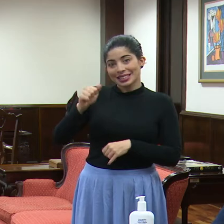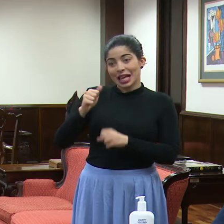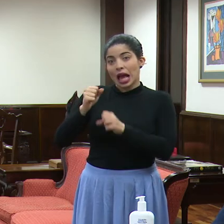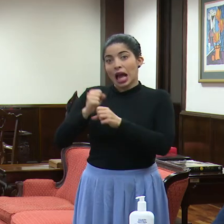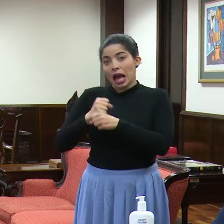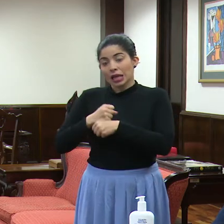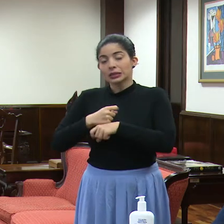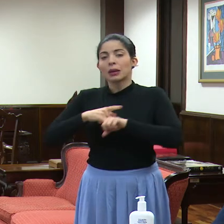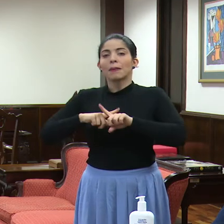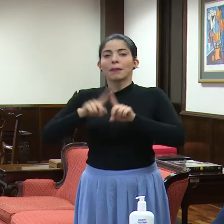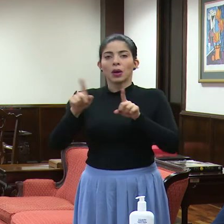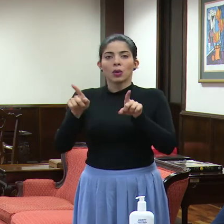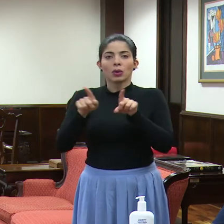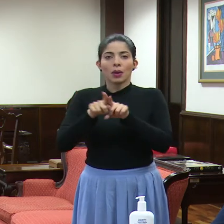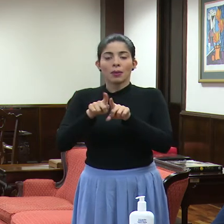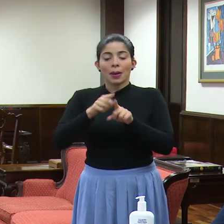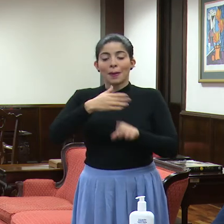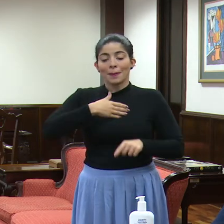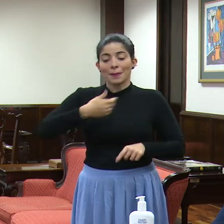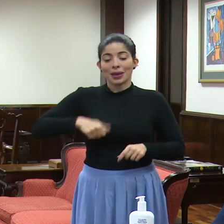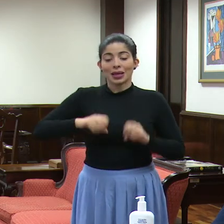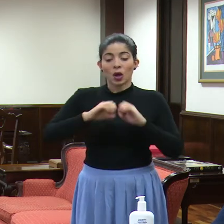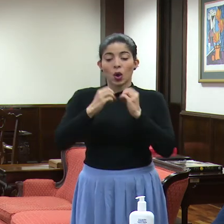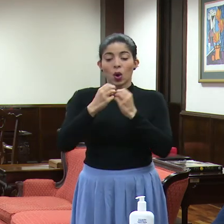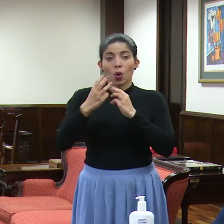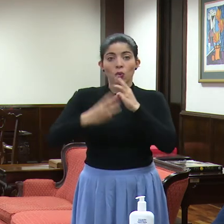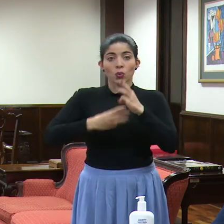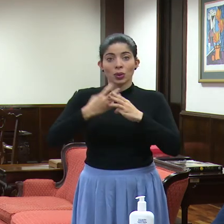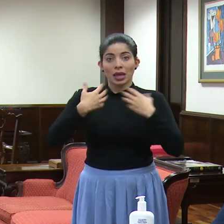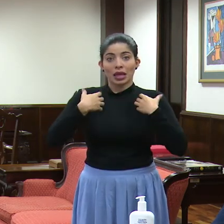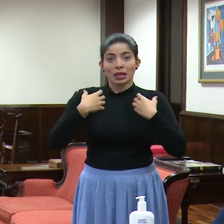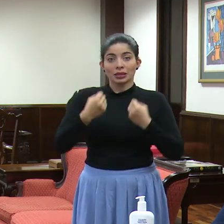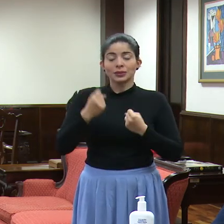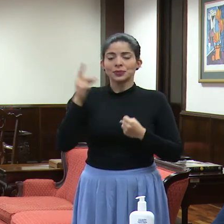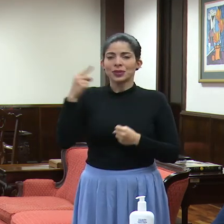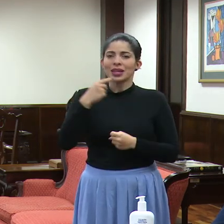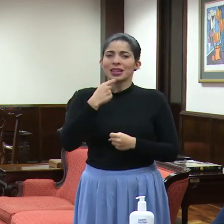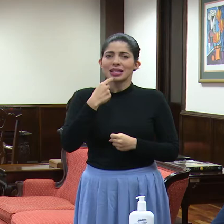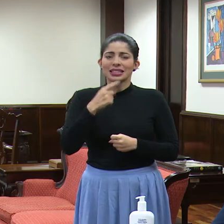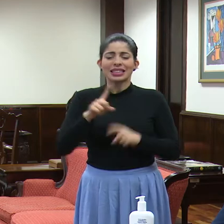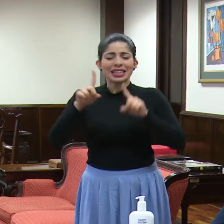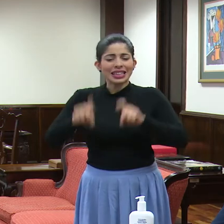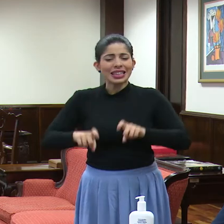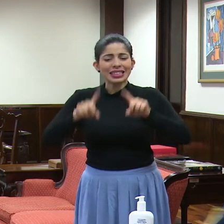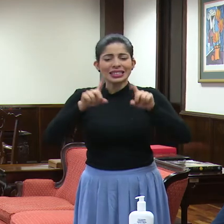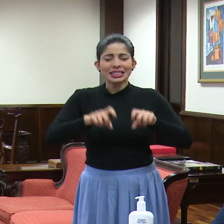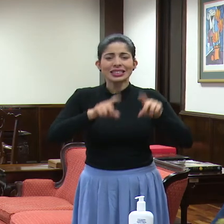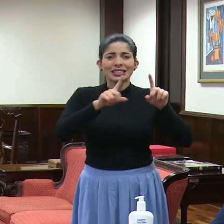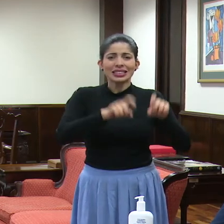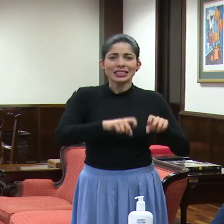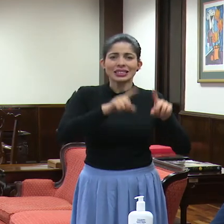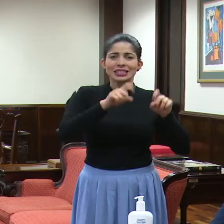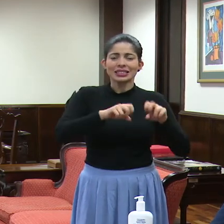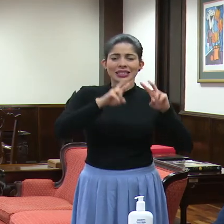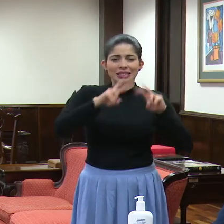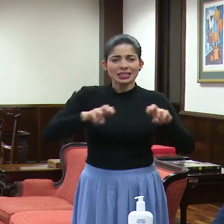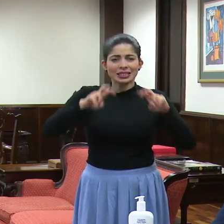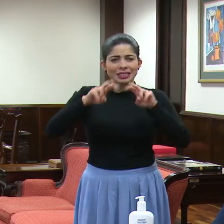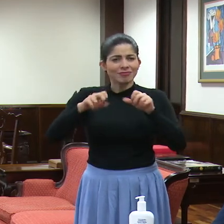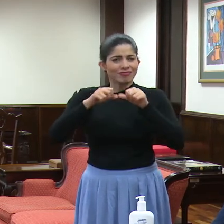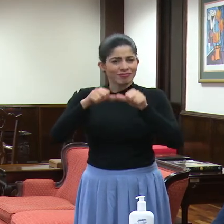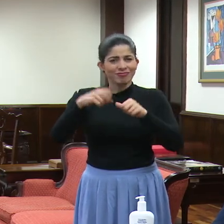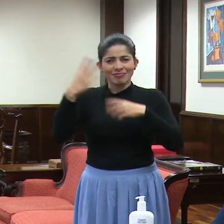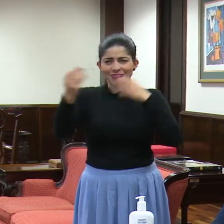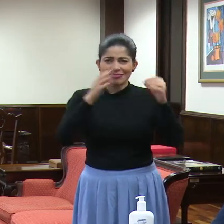El doctor Tedros, presidente de la Organización Mundial de la Salud, nos decía, test, test, test, como salgan a diagnosticar, diagnosticar, diagnosticar,